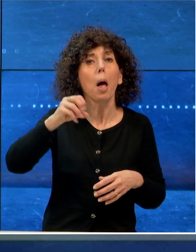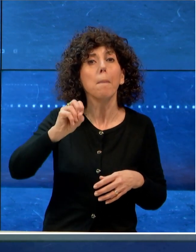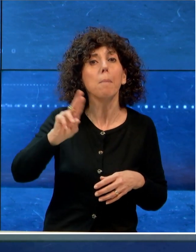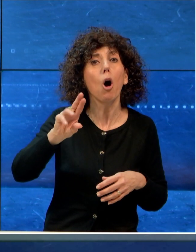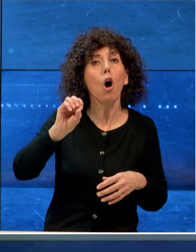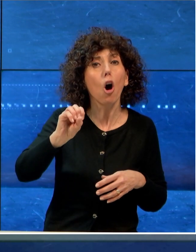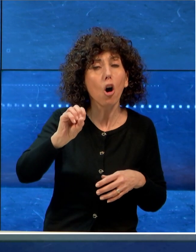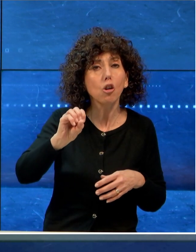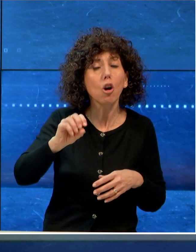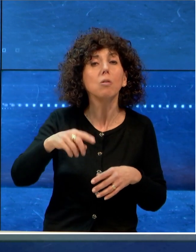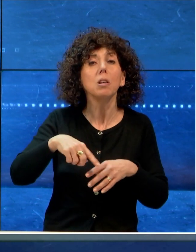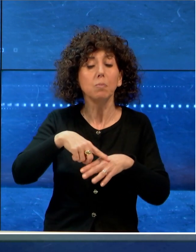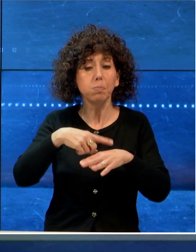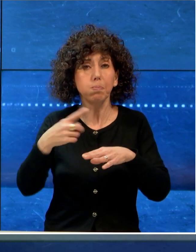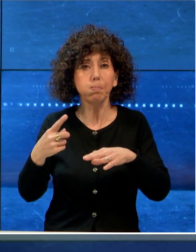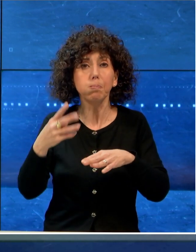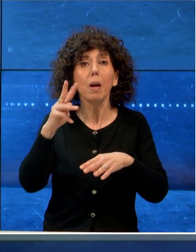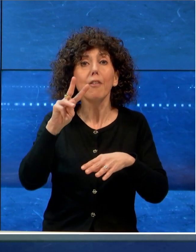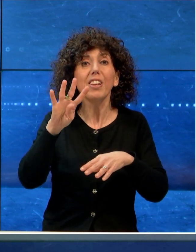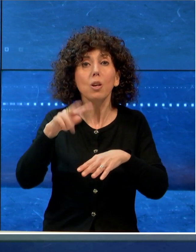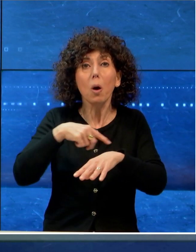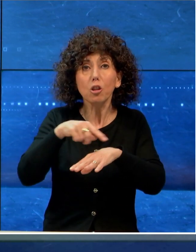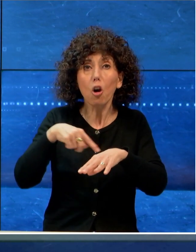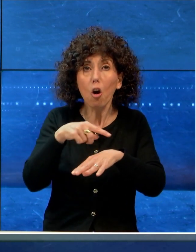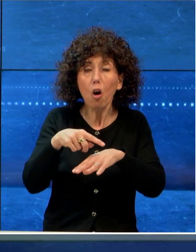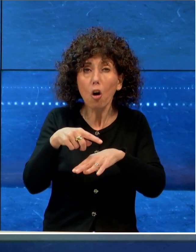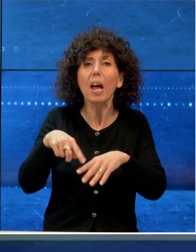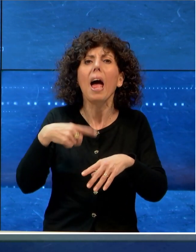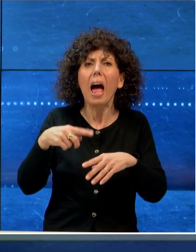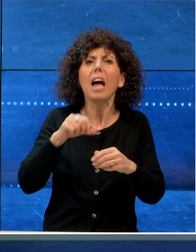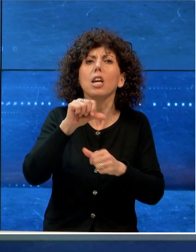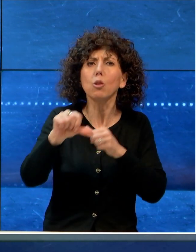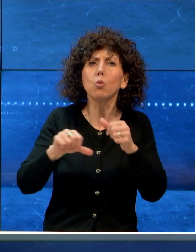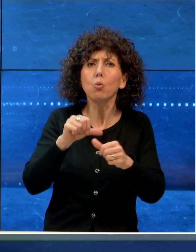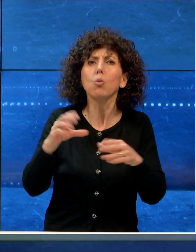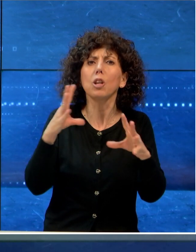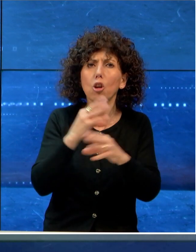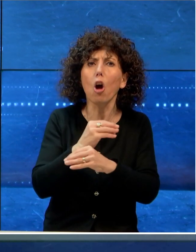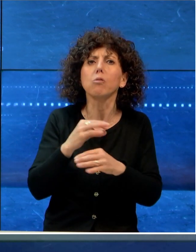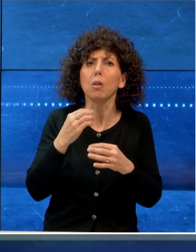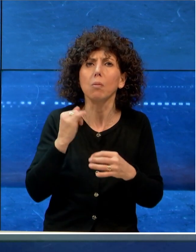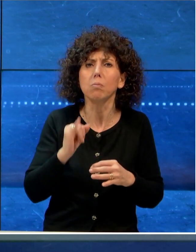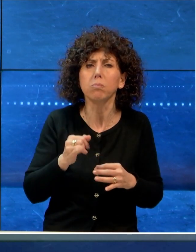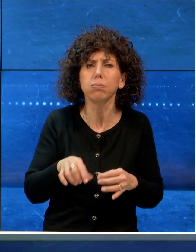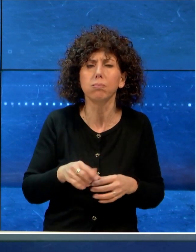nell'arco delle 24 ore con turni anche notturni.